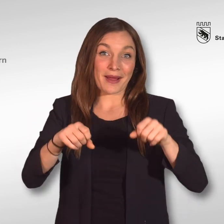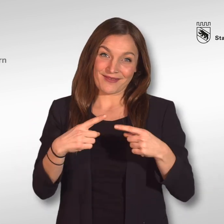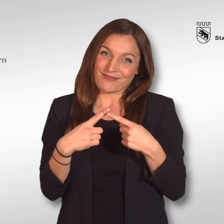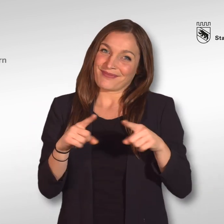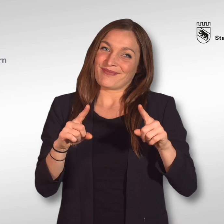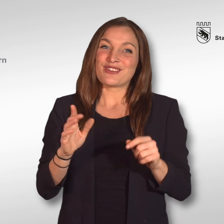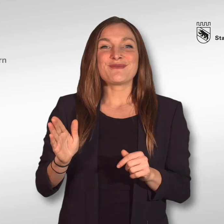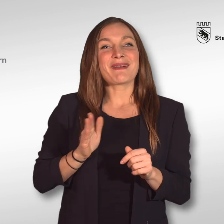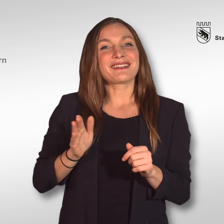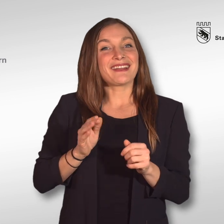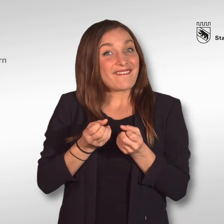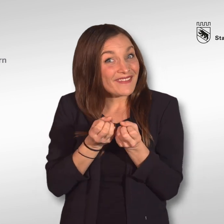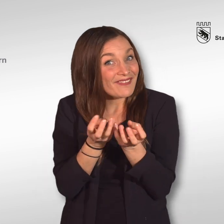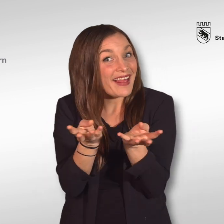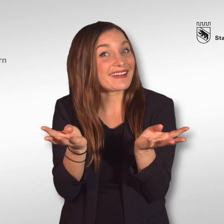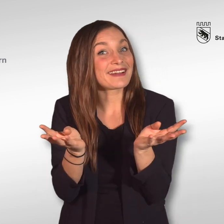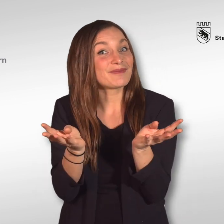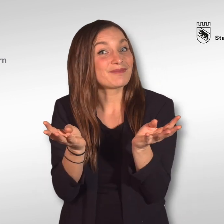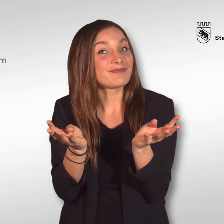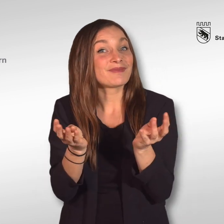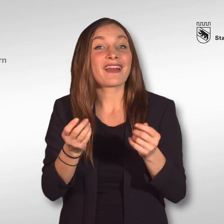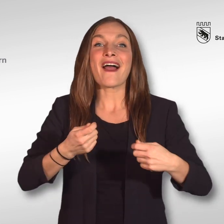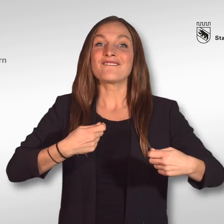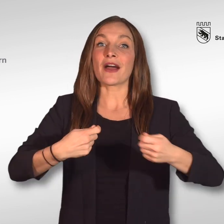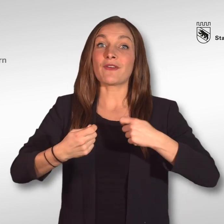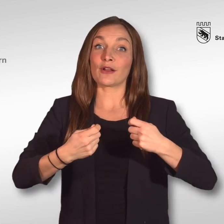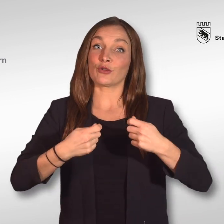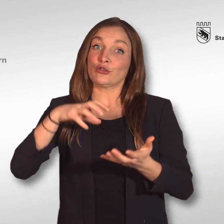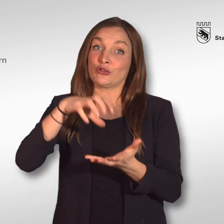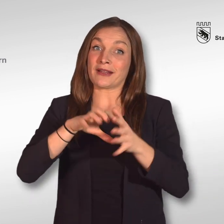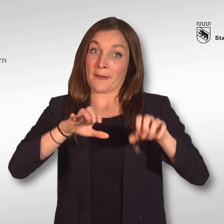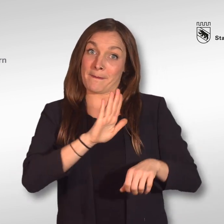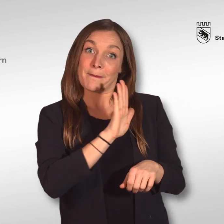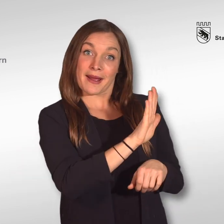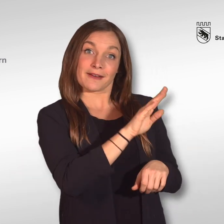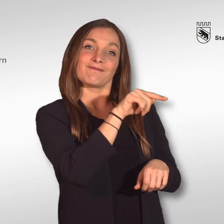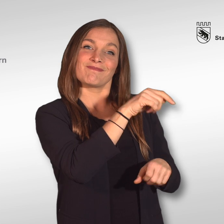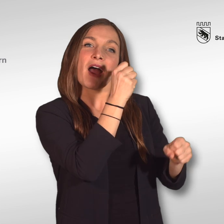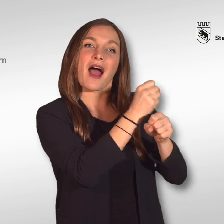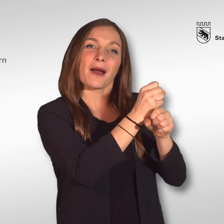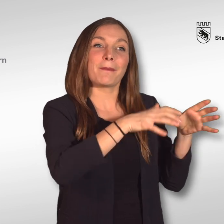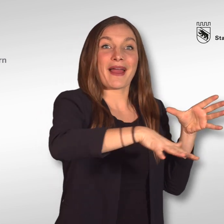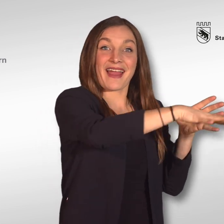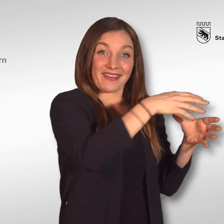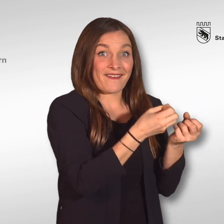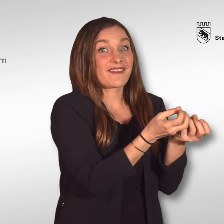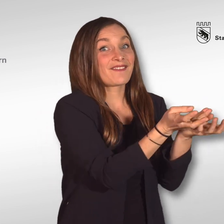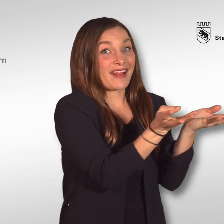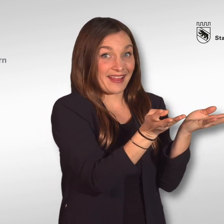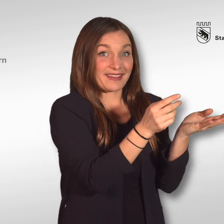Die Stadt Bern ist einzigartig und vielfältig. Genauso vielfältig präsentiert sich die Stadtverwaltung Bern.